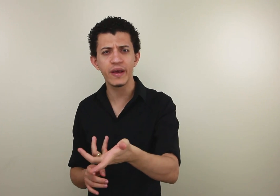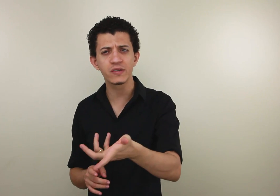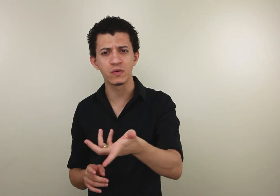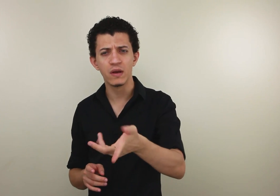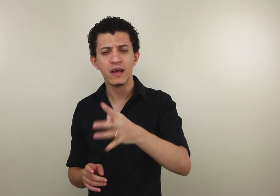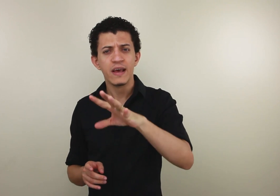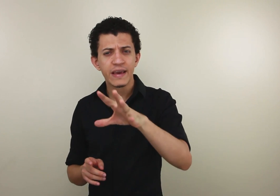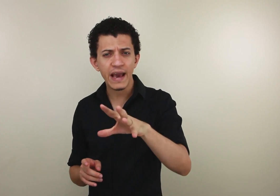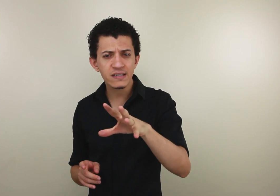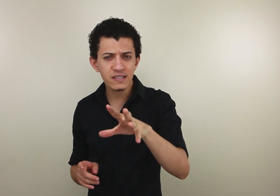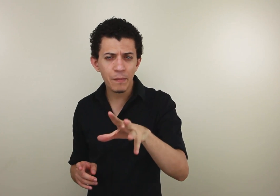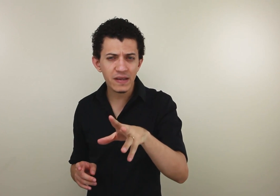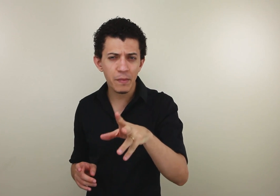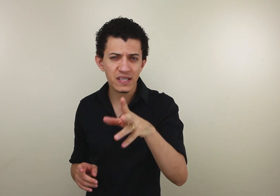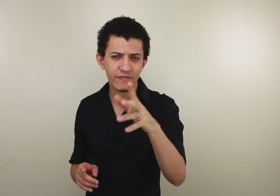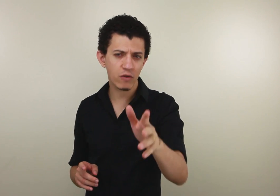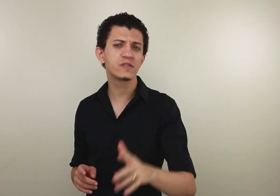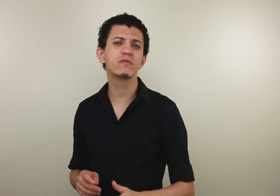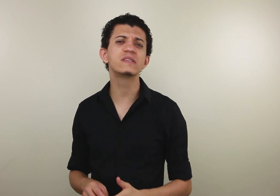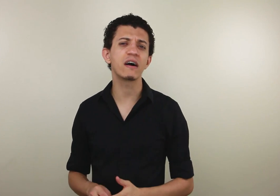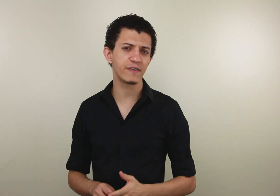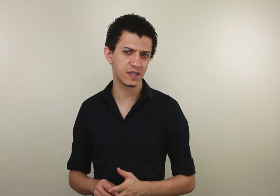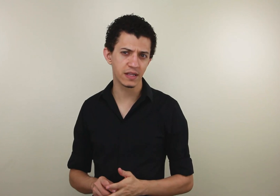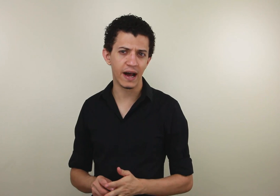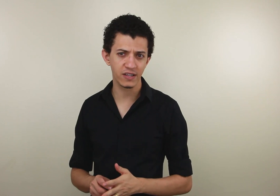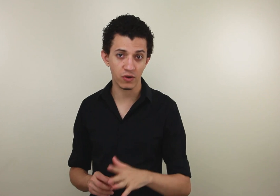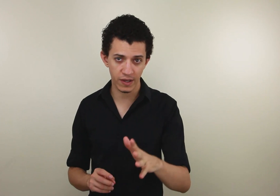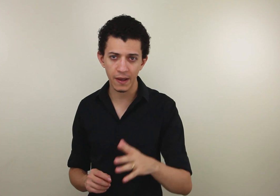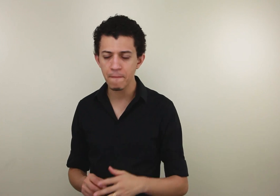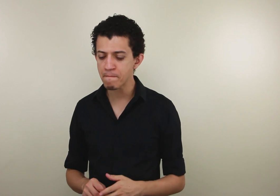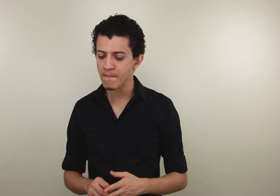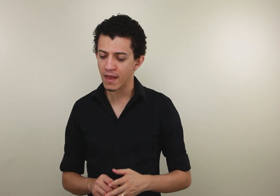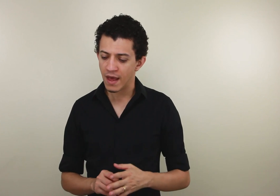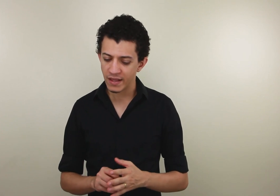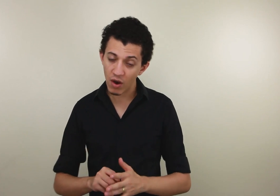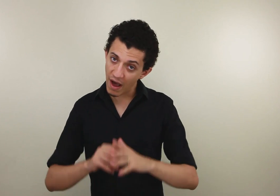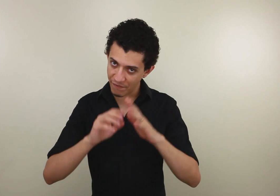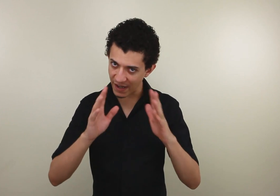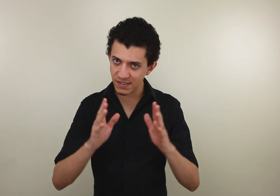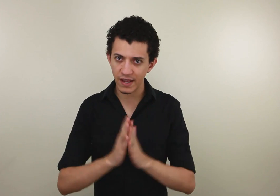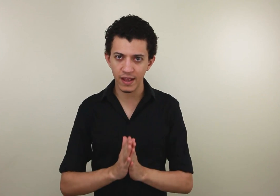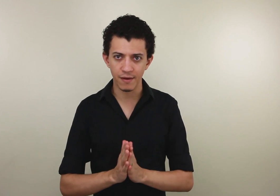isso que aí assim que você perceber, você vai conseguir usar com facilidade, ok? Então, a frase seria